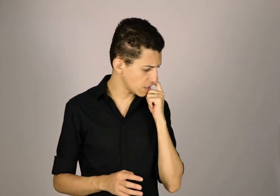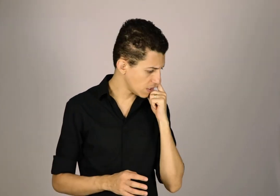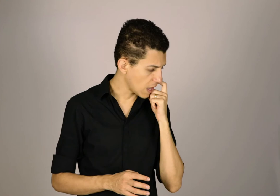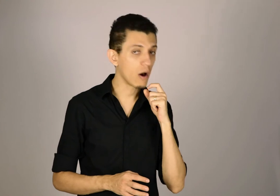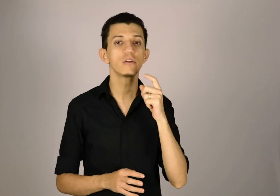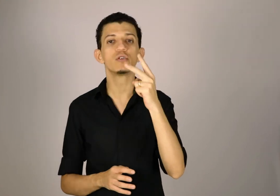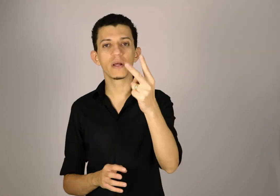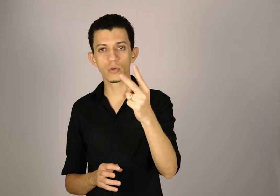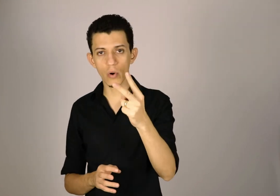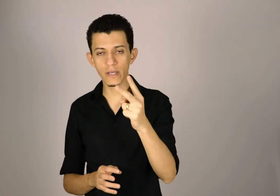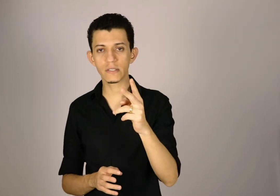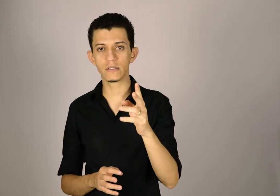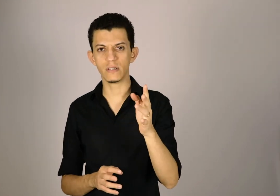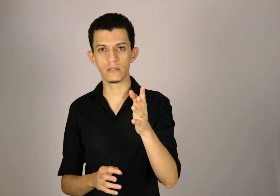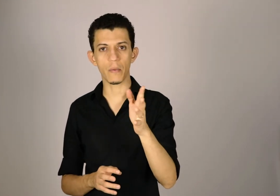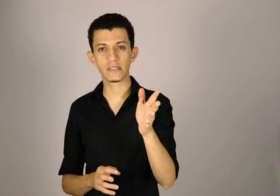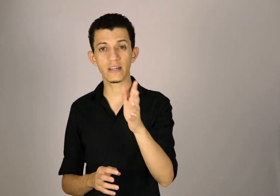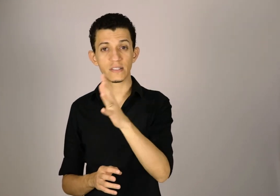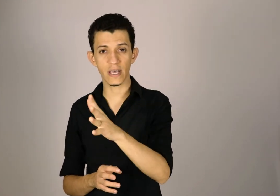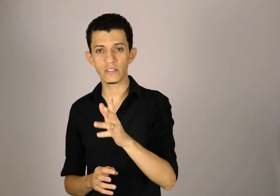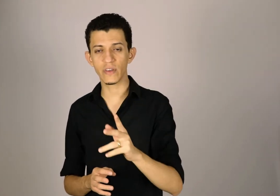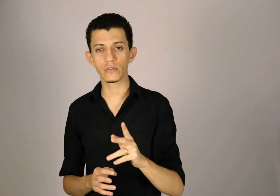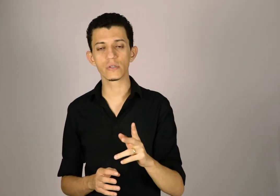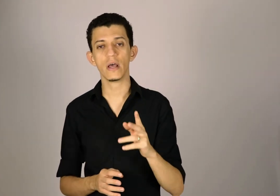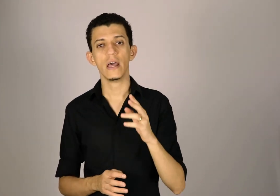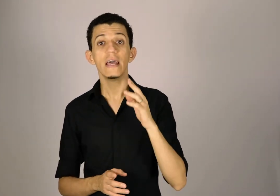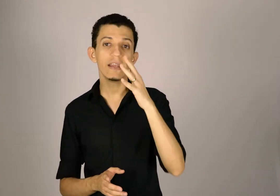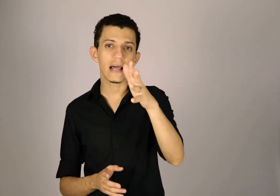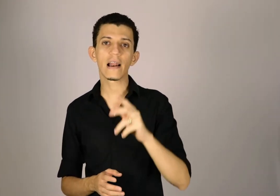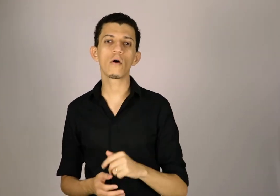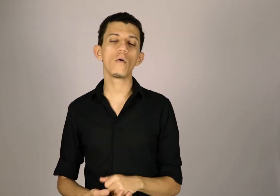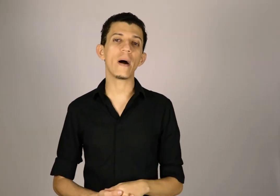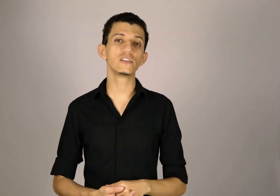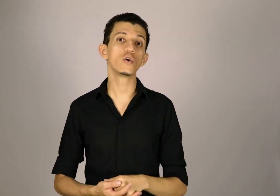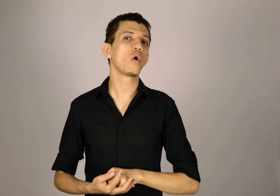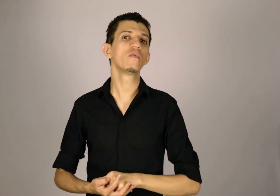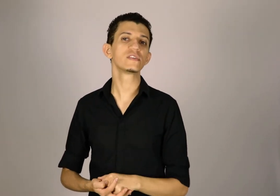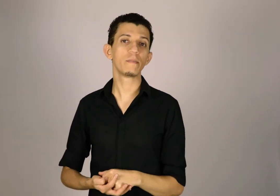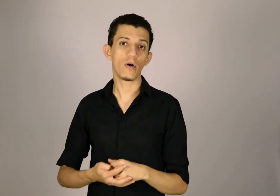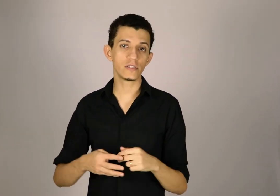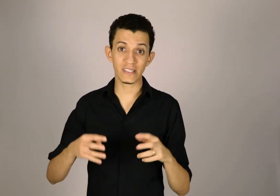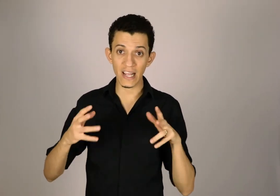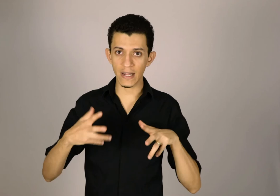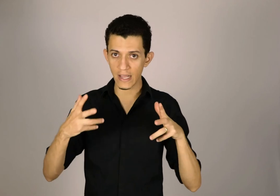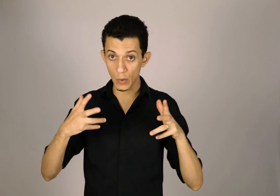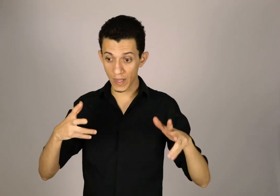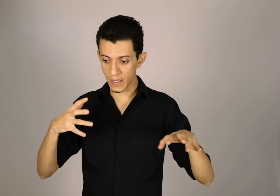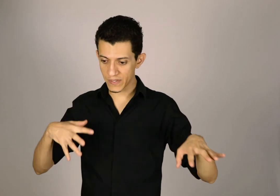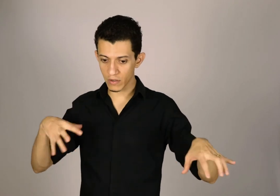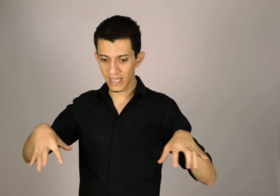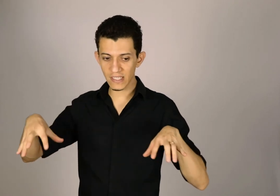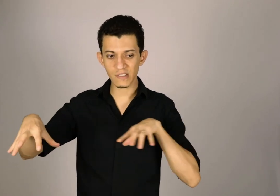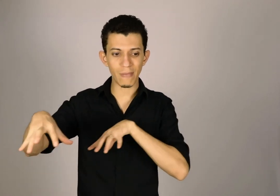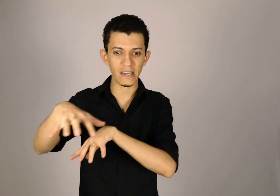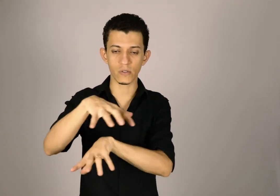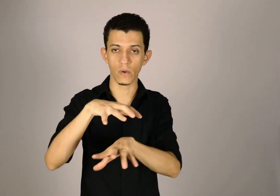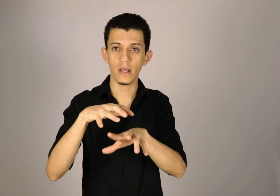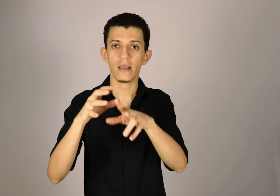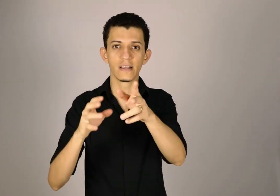A aula de número 2. Isso é uma série de 6 vídeos. E nela, lá, eu compartilho como você pode treinar a sua percepção desse espaço que está